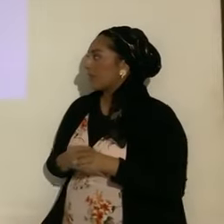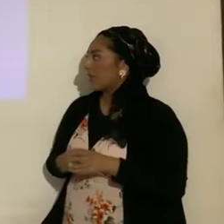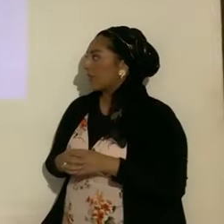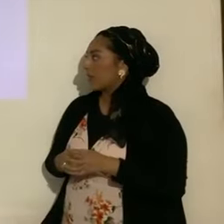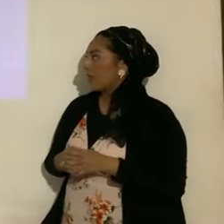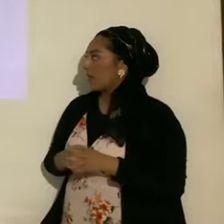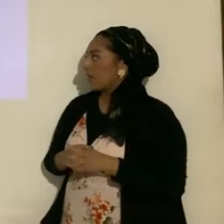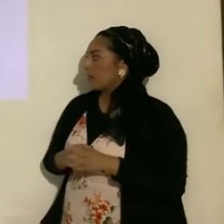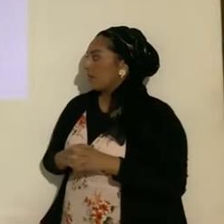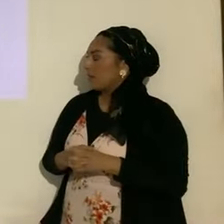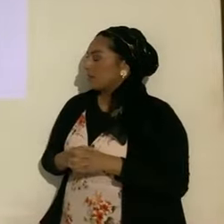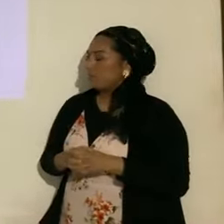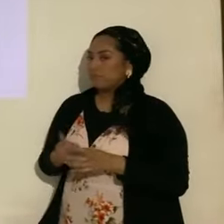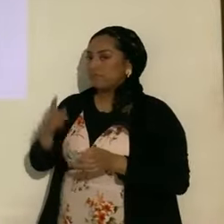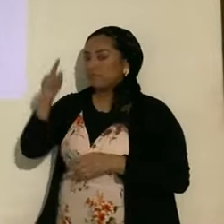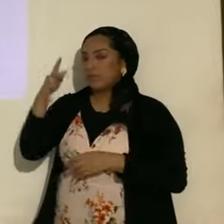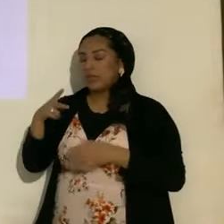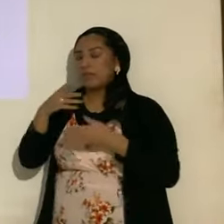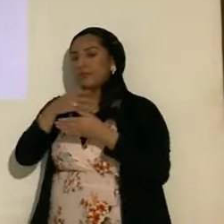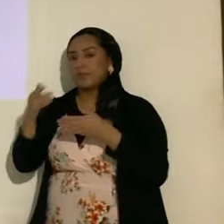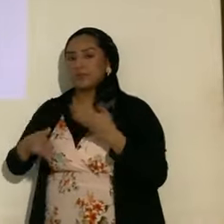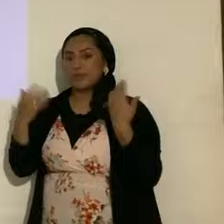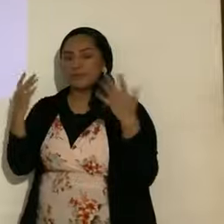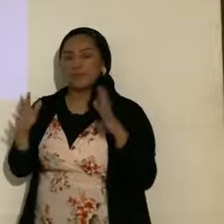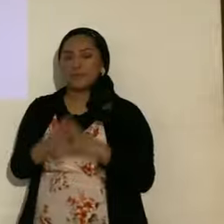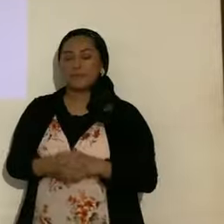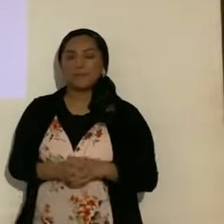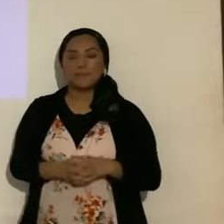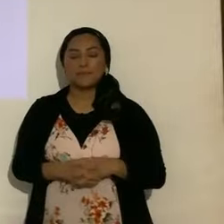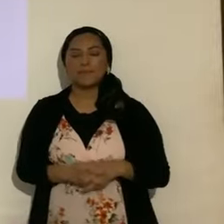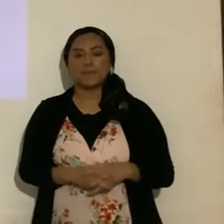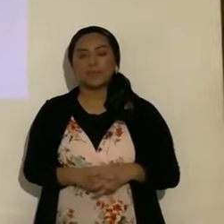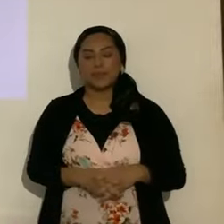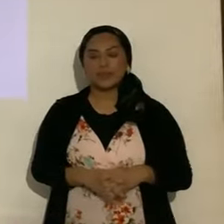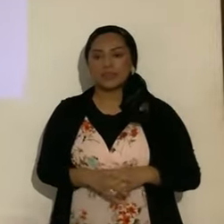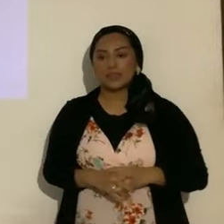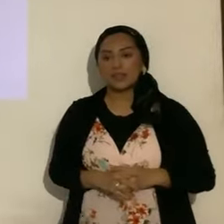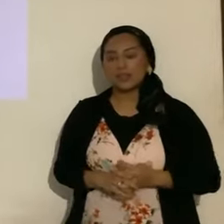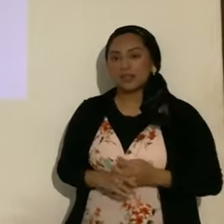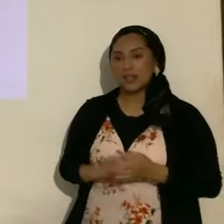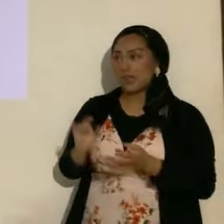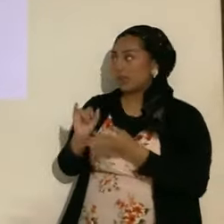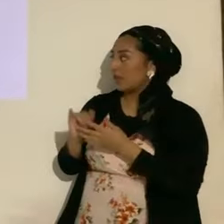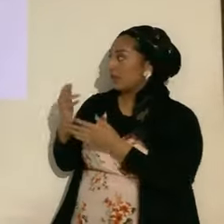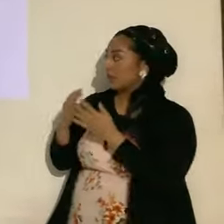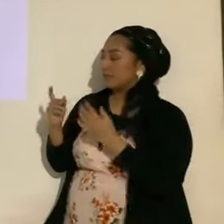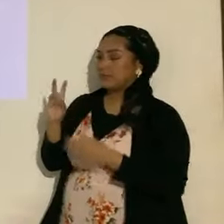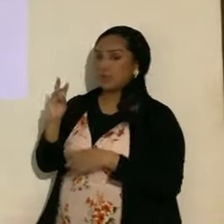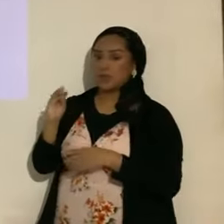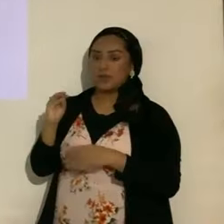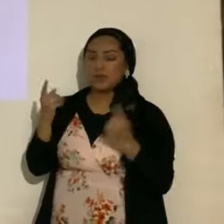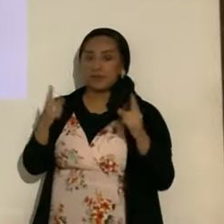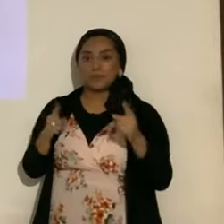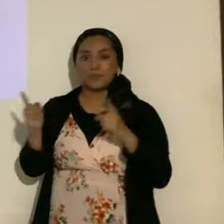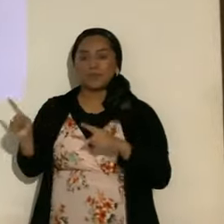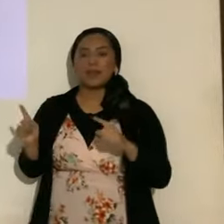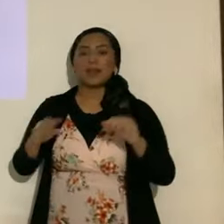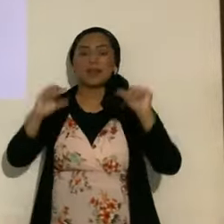y se hace parcial otra vez, como bien, tremendo, ¿verdad? eso está tremendo hermanos, bendito es Yahshua